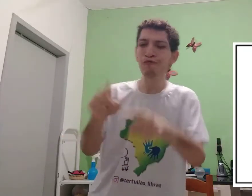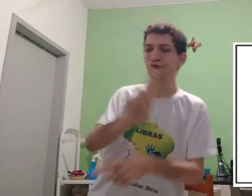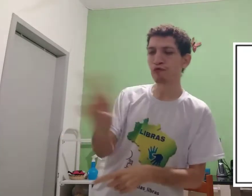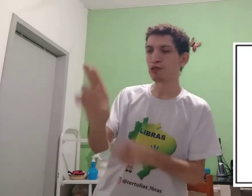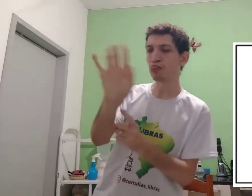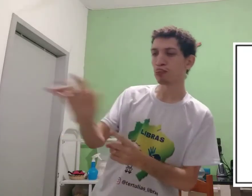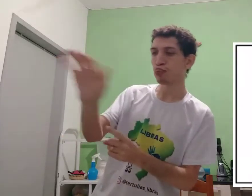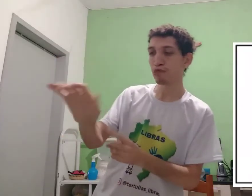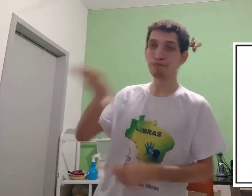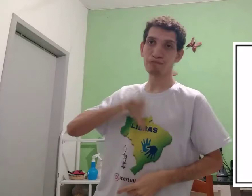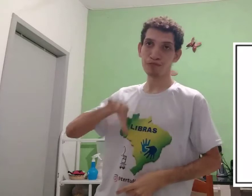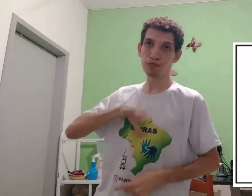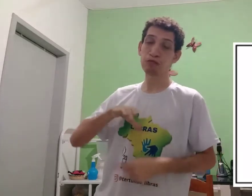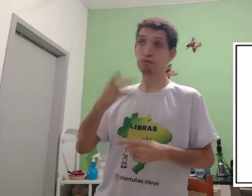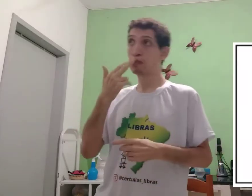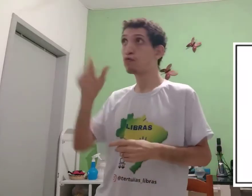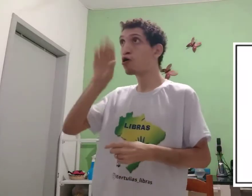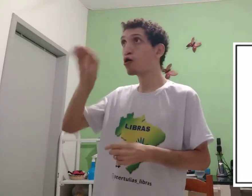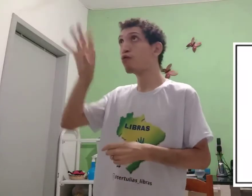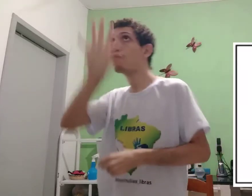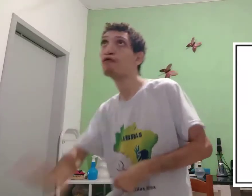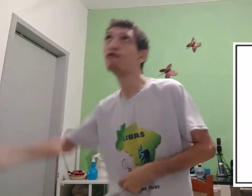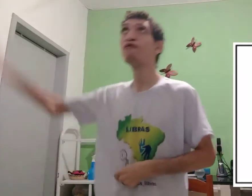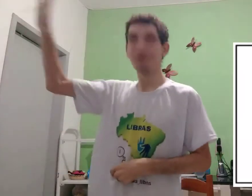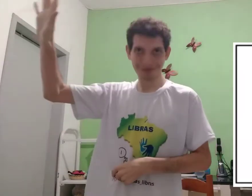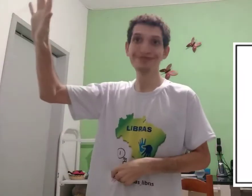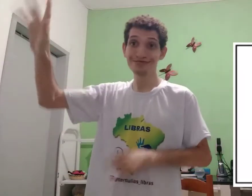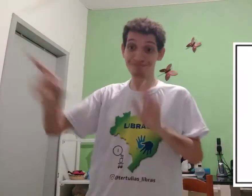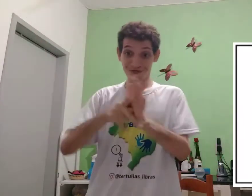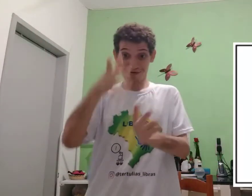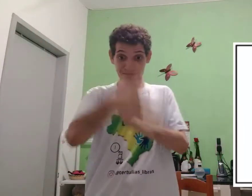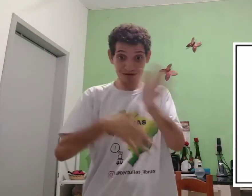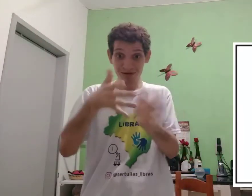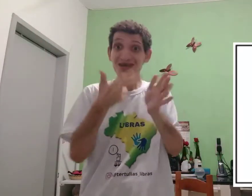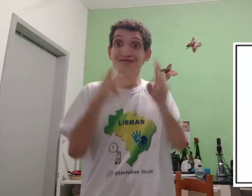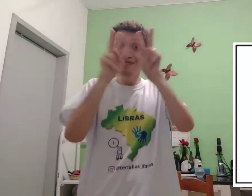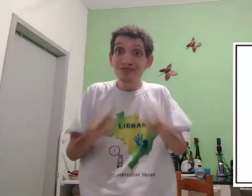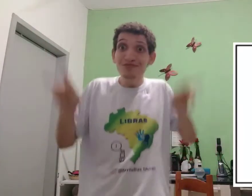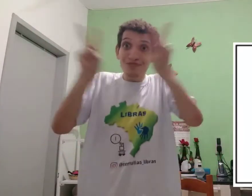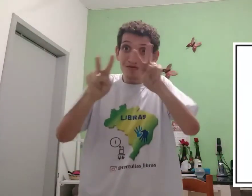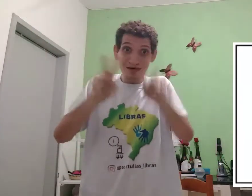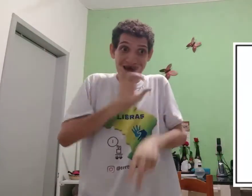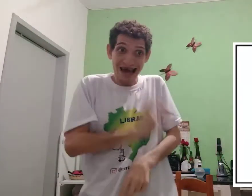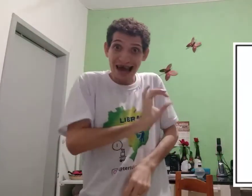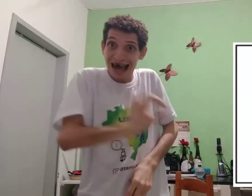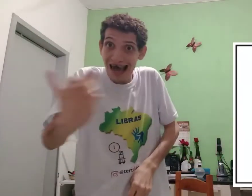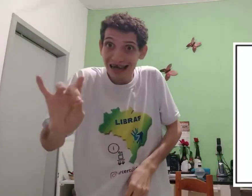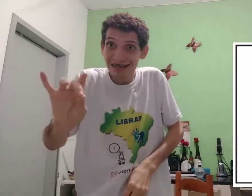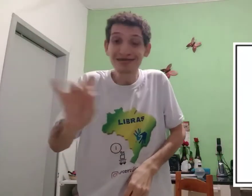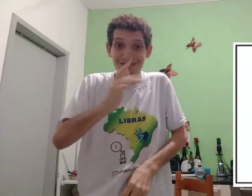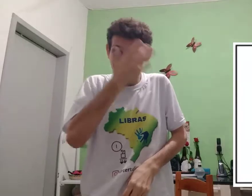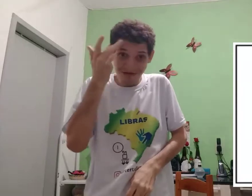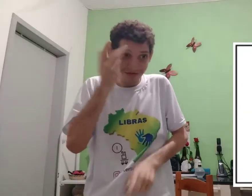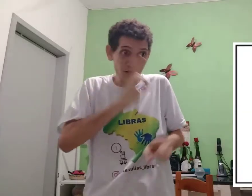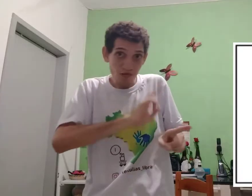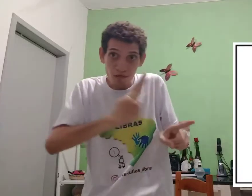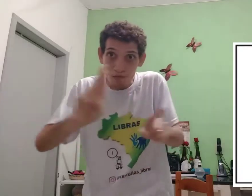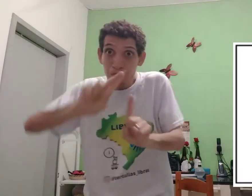substitui nome, porque nome da tecnologia, português, língua oral, por aí, língua de sinais, visual. Cada